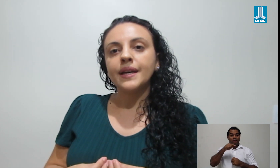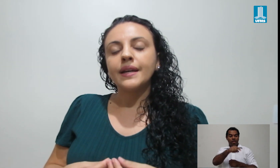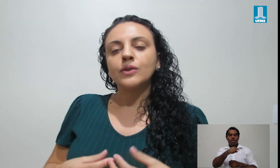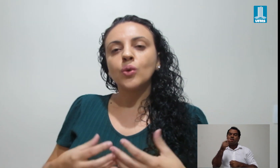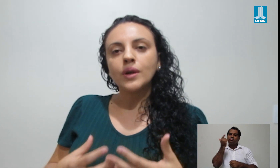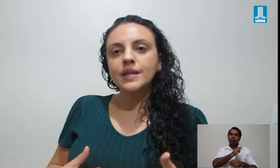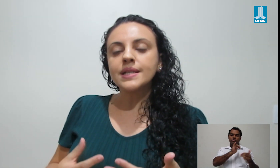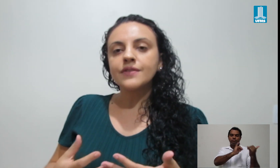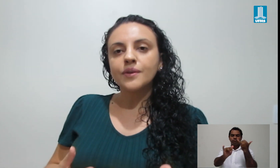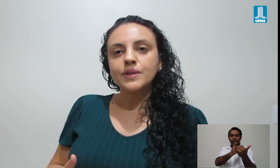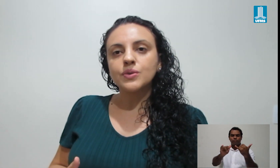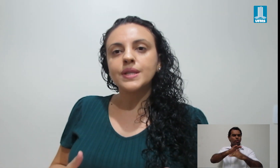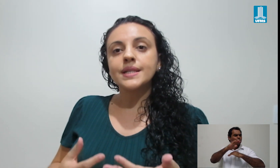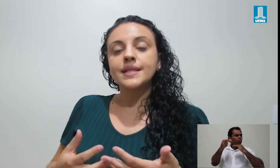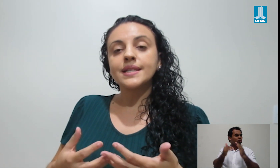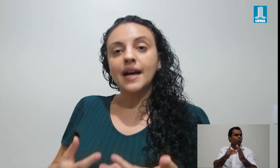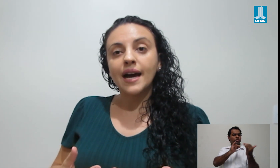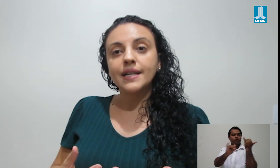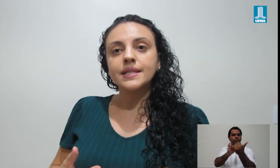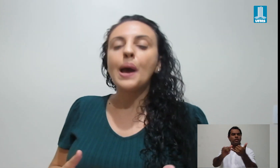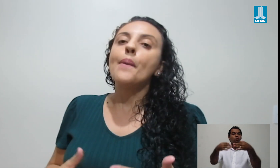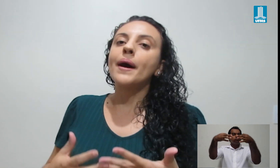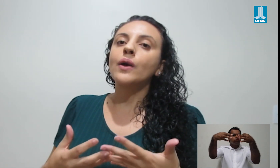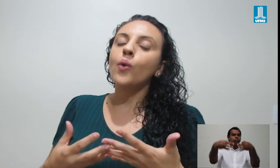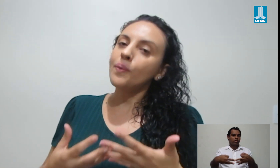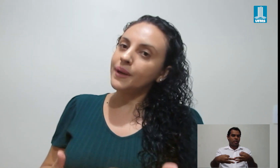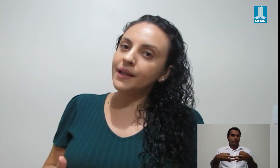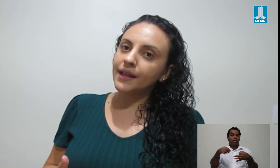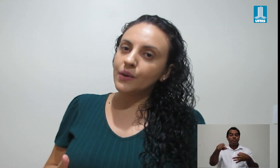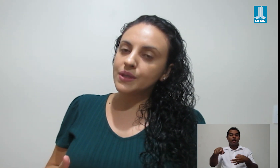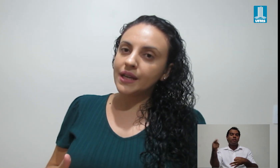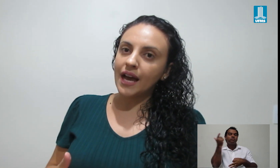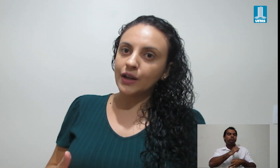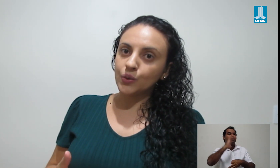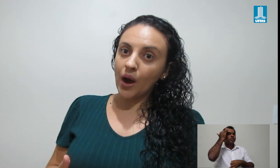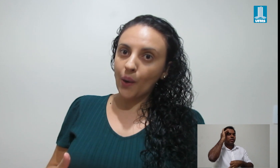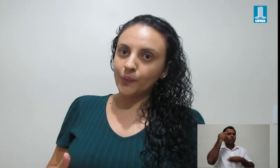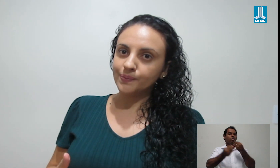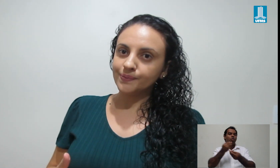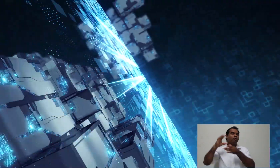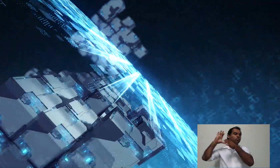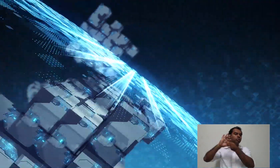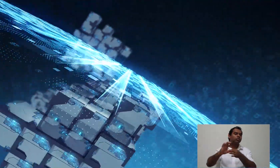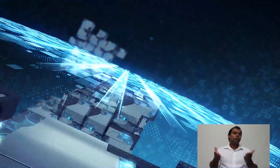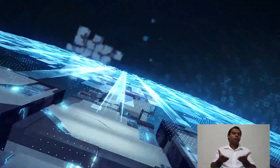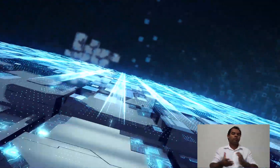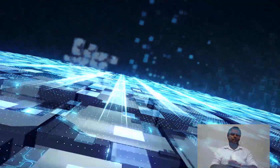receber todas as informações necessárias para compreender o cenário atual.